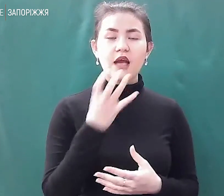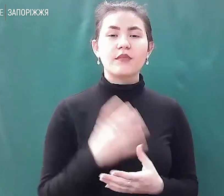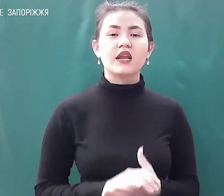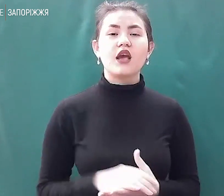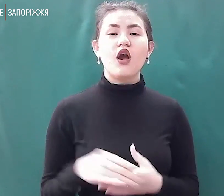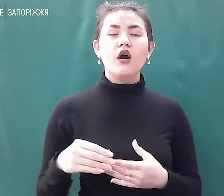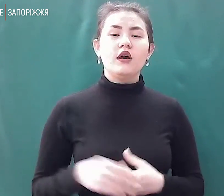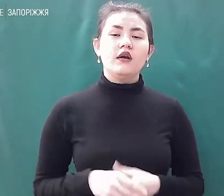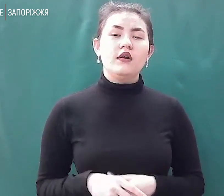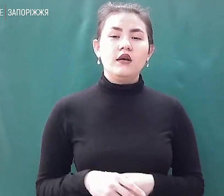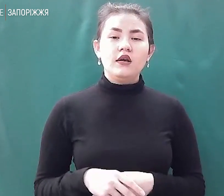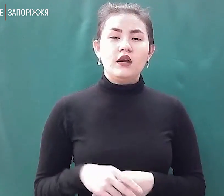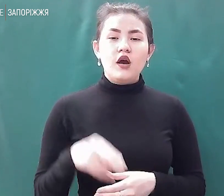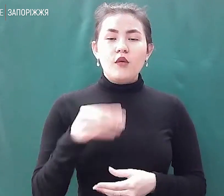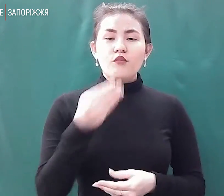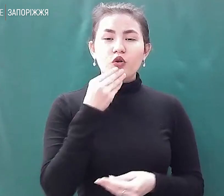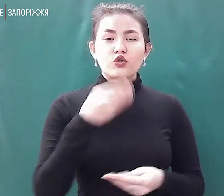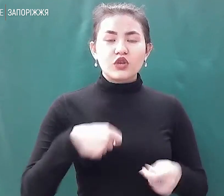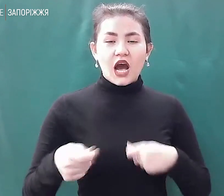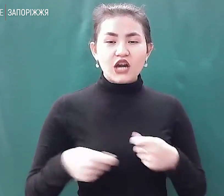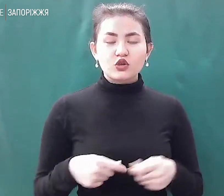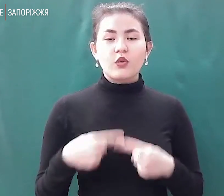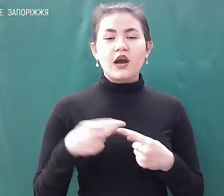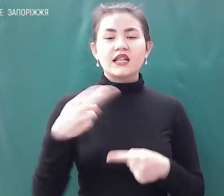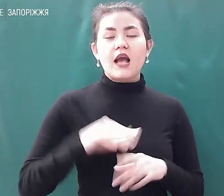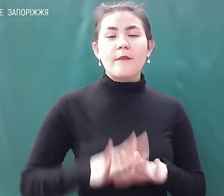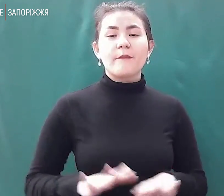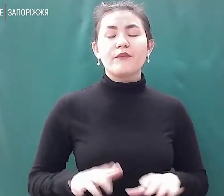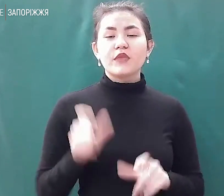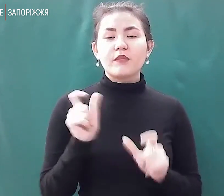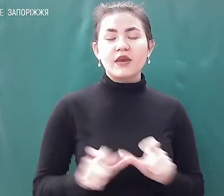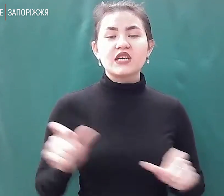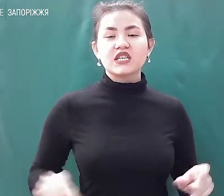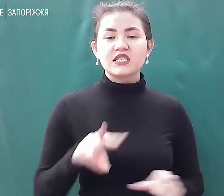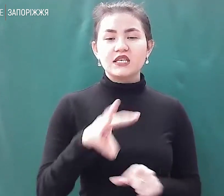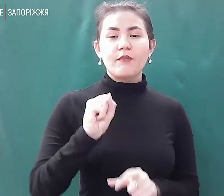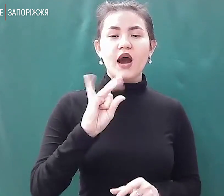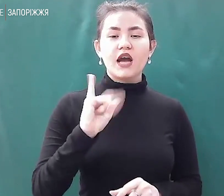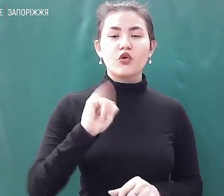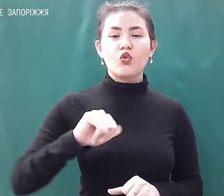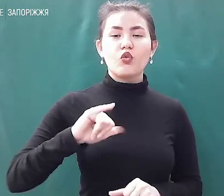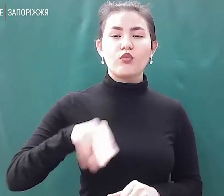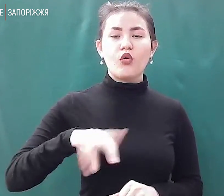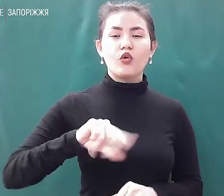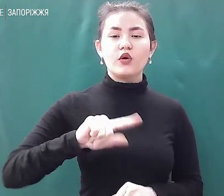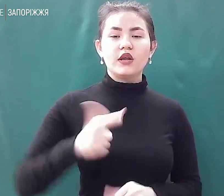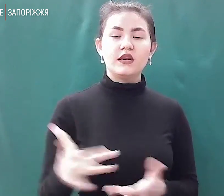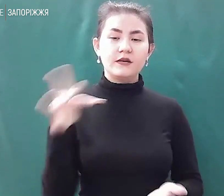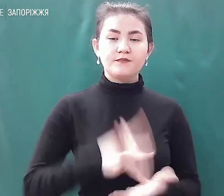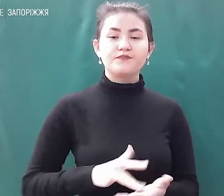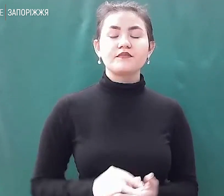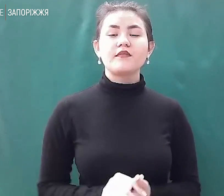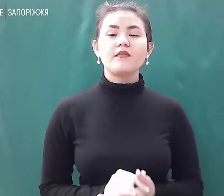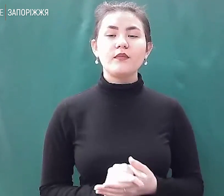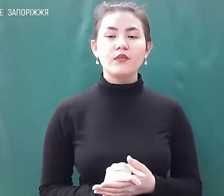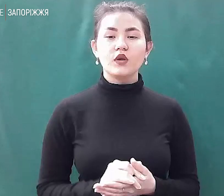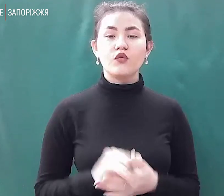продукти харчування для мешканців Маріуполя. Сьогодні ми це все відвезли. За словами Тетяни Луценко, у разі необхідності